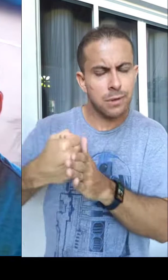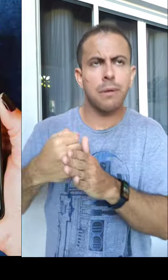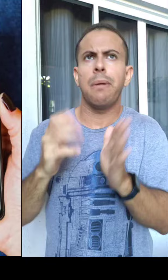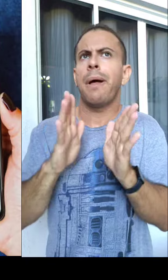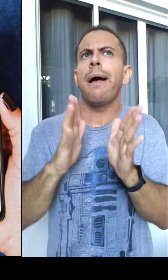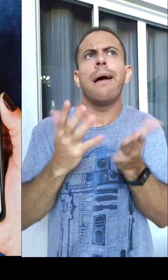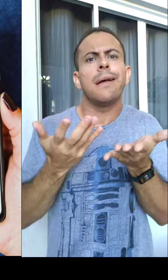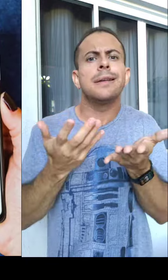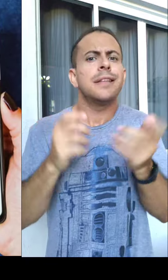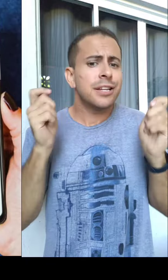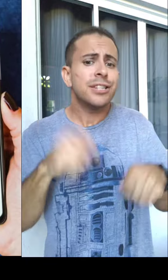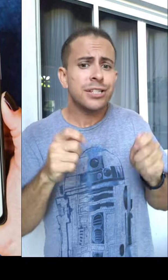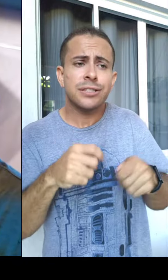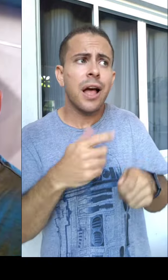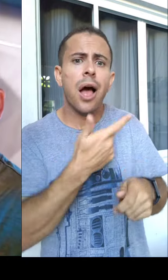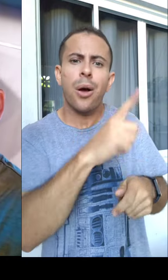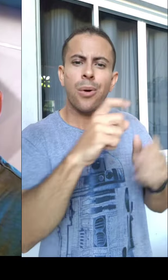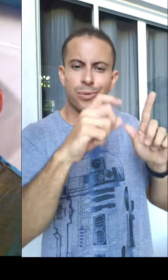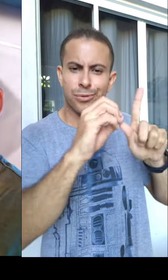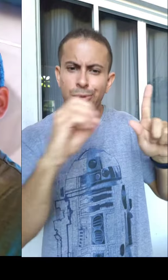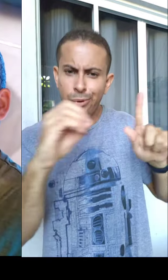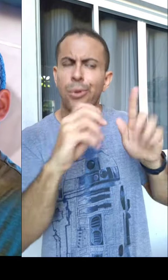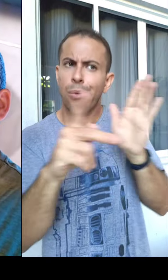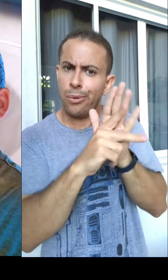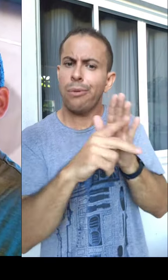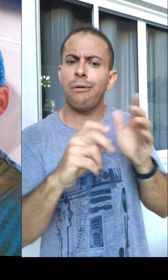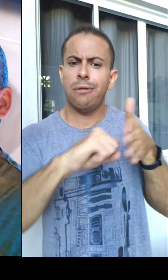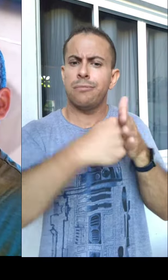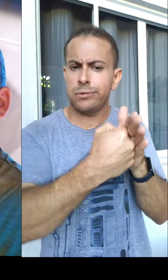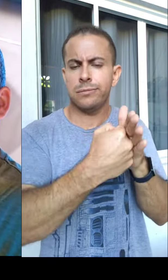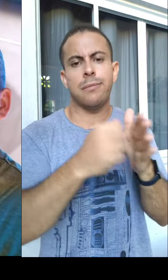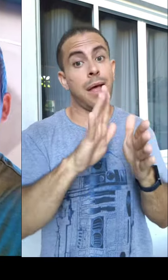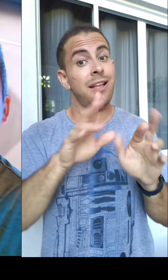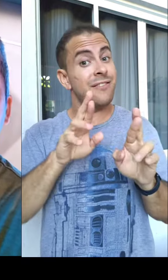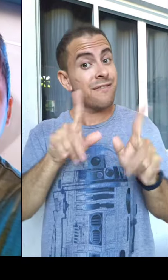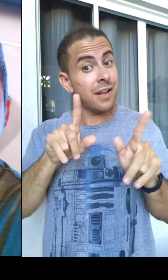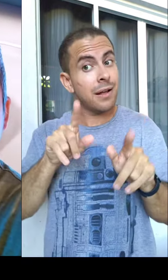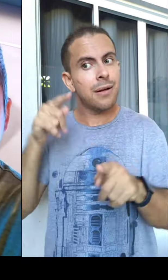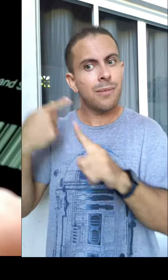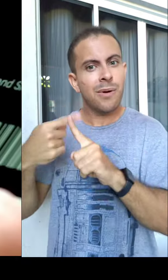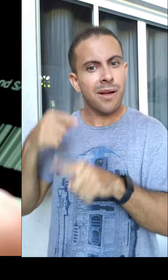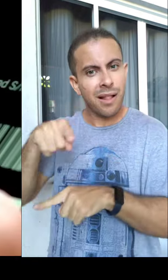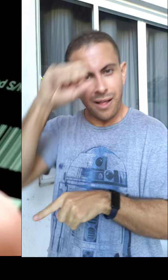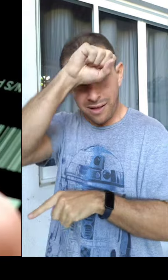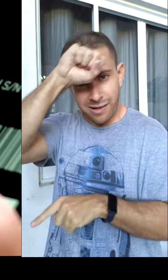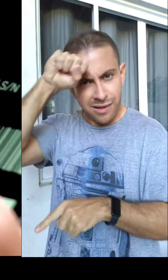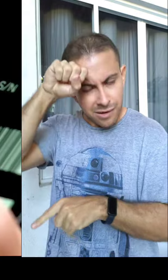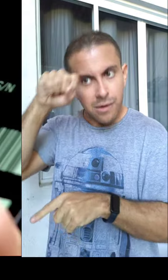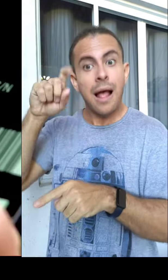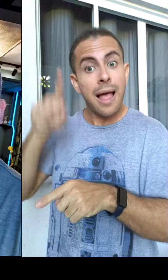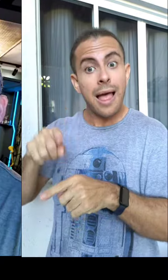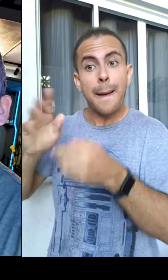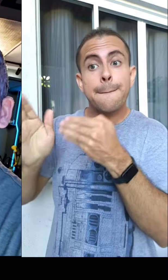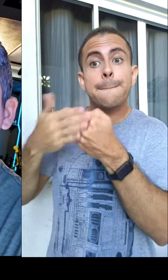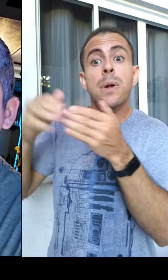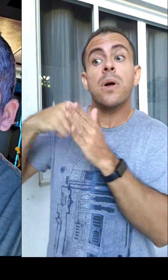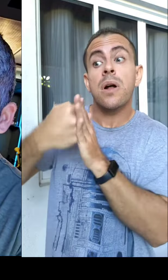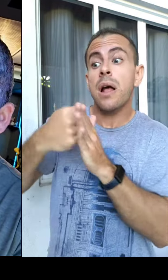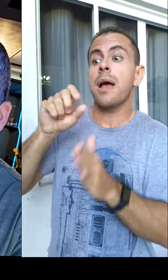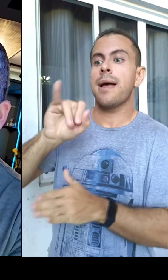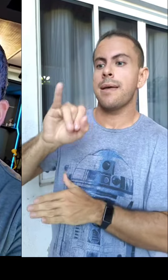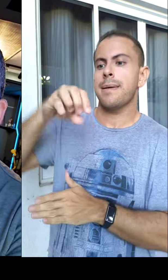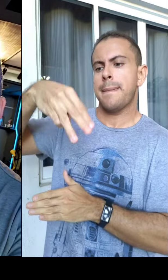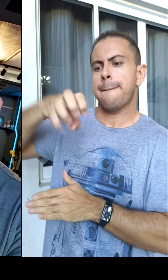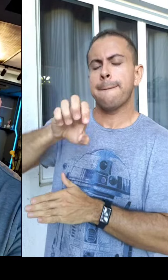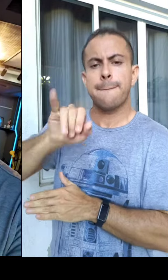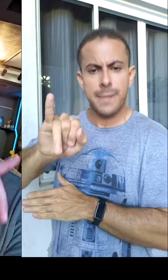outras coisas já fazem como serviço da Google. É diferente, porque o serviço Cadeado Galaxy bloqueia pelo e-mail do aparelho. Como o serviço está